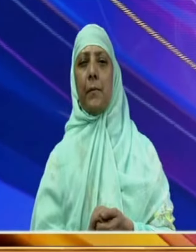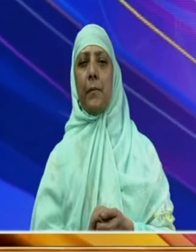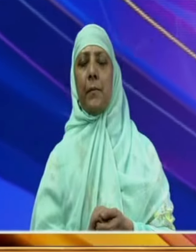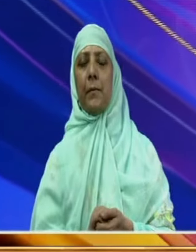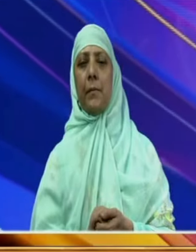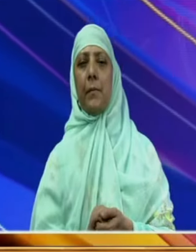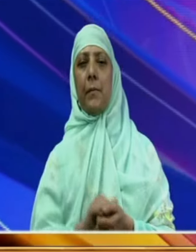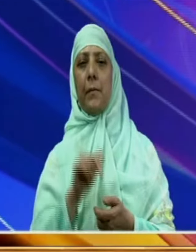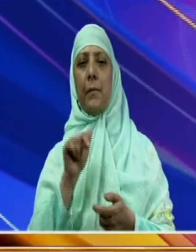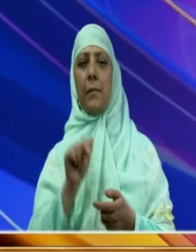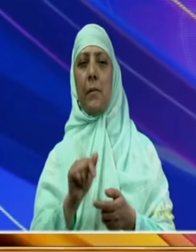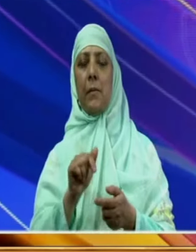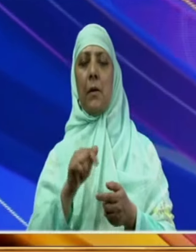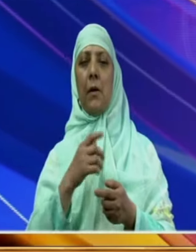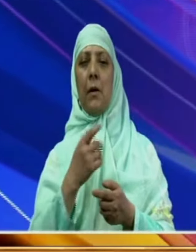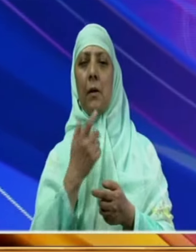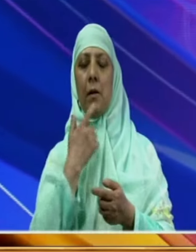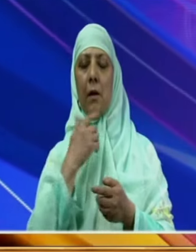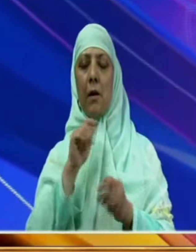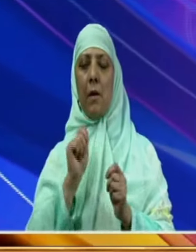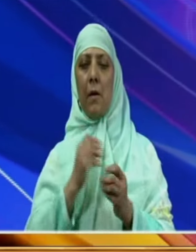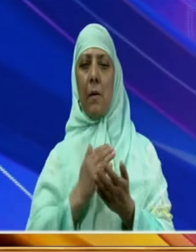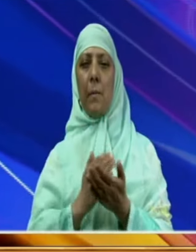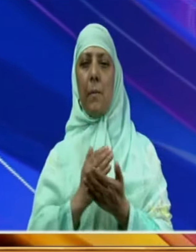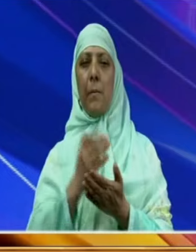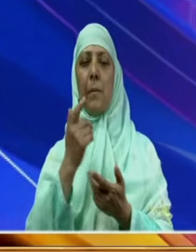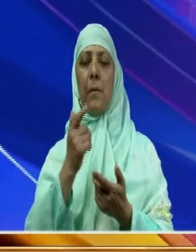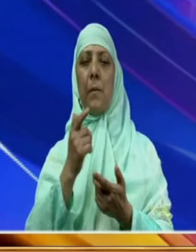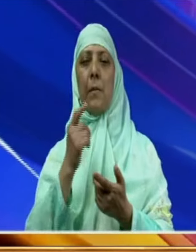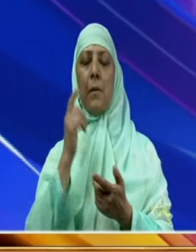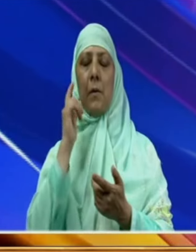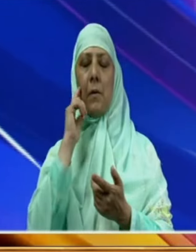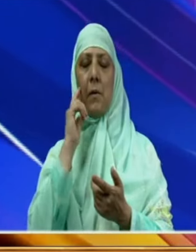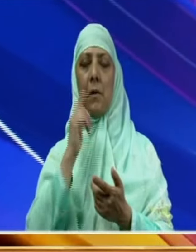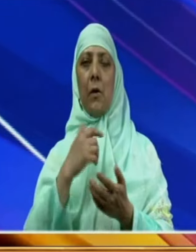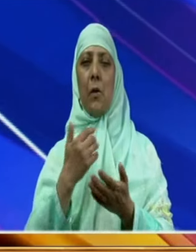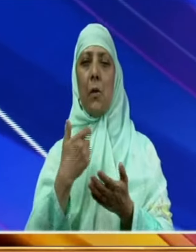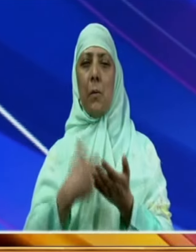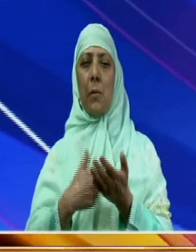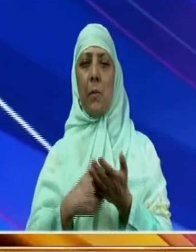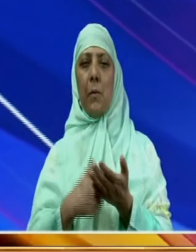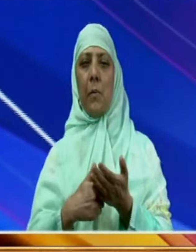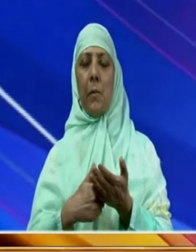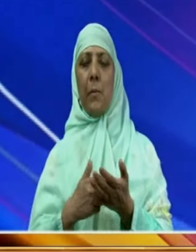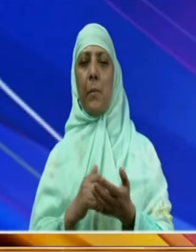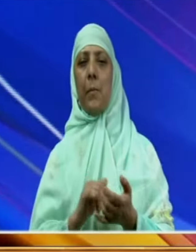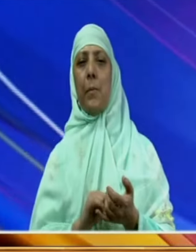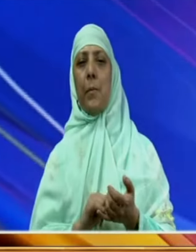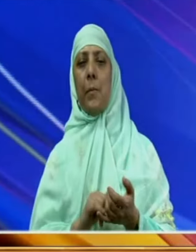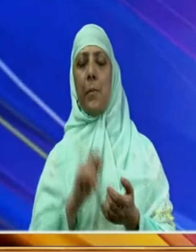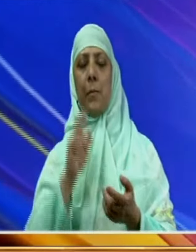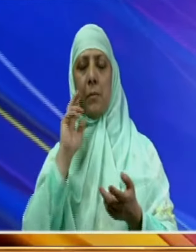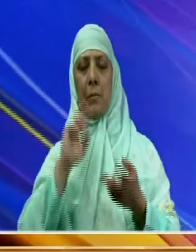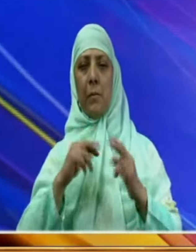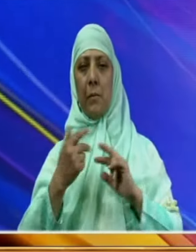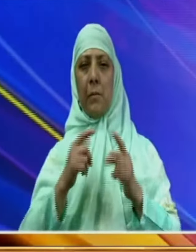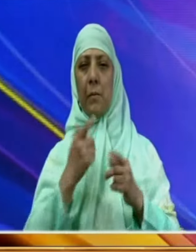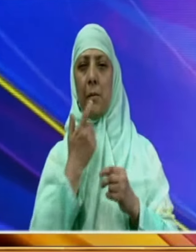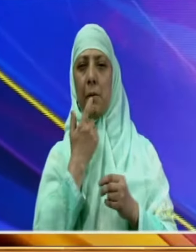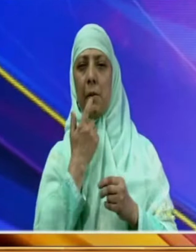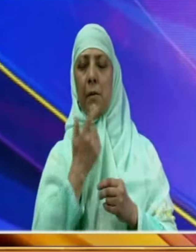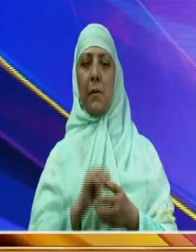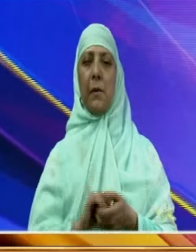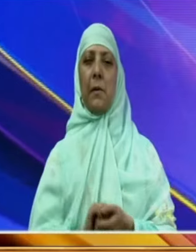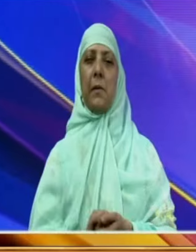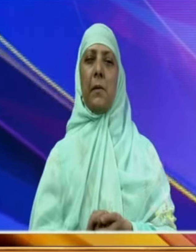اور موجودہ علاقائی اور باہمی مفاد کے عالم امور پر توادل خیال کریں گے